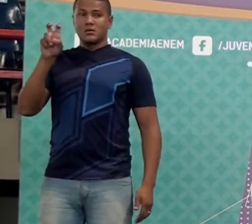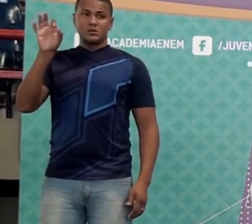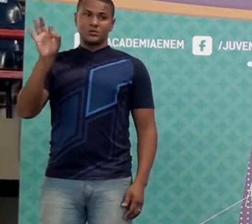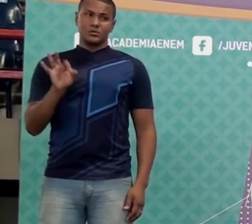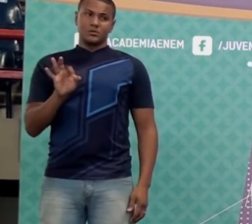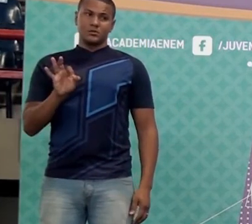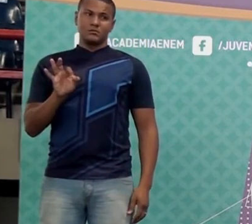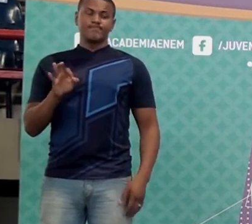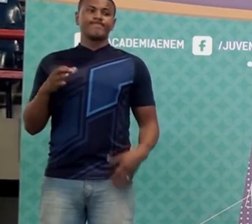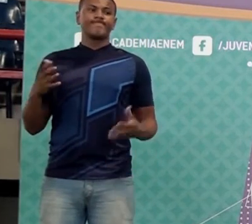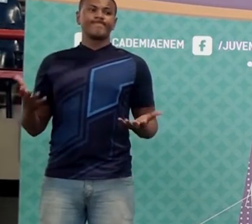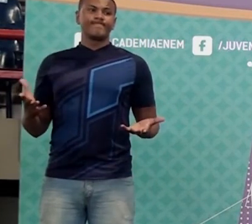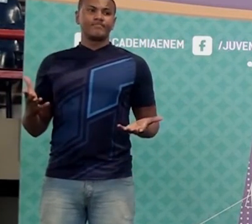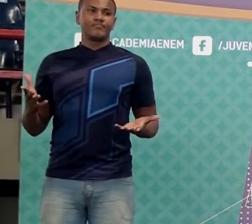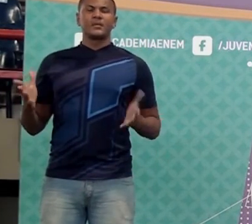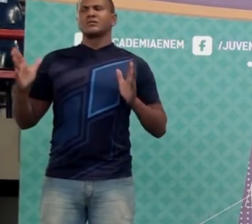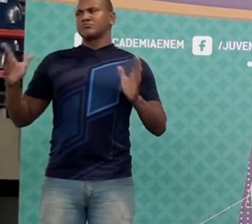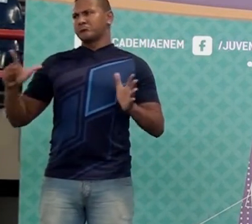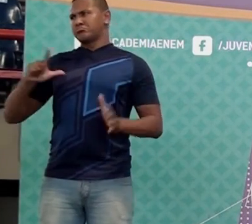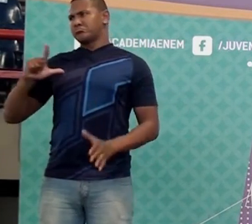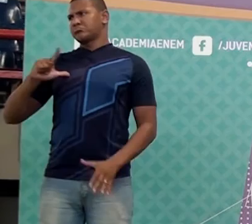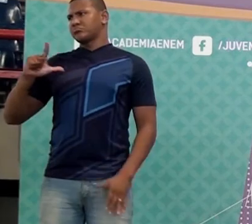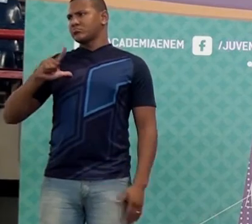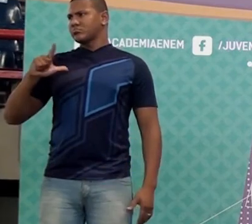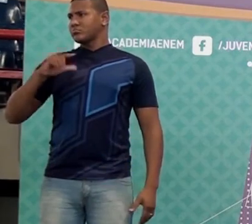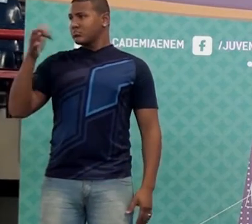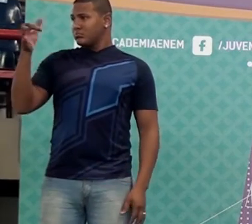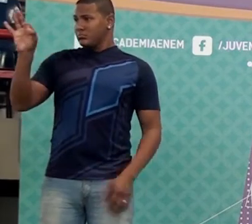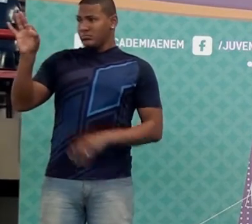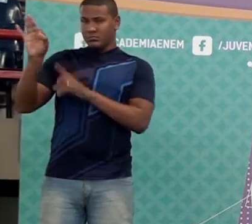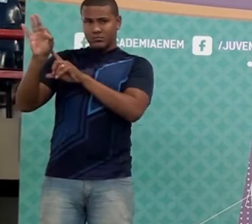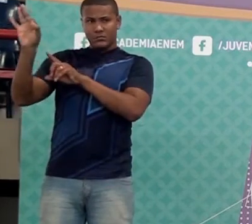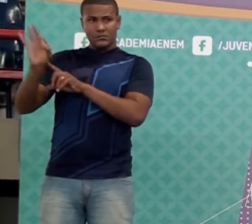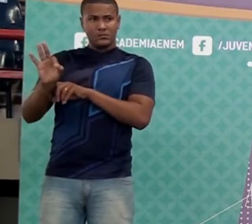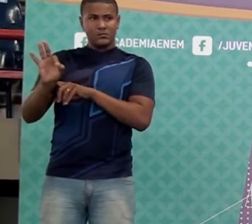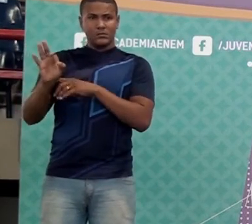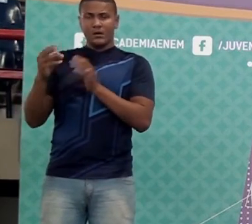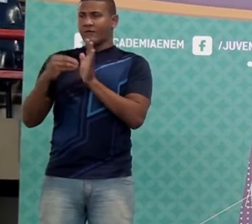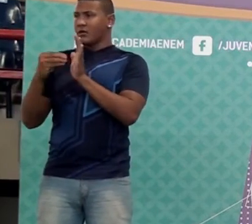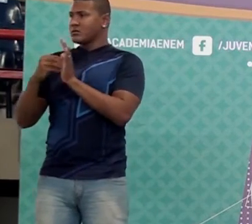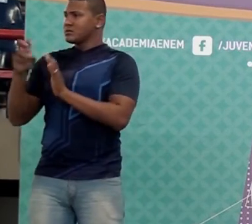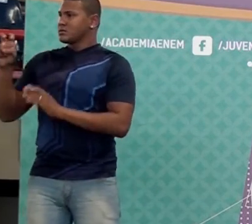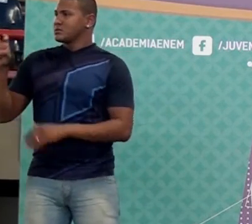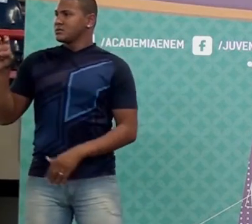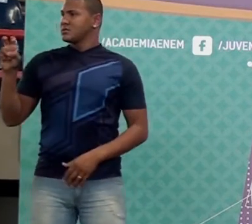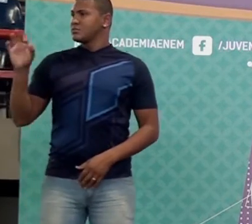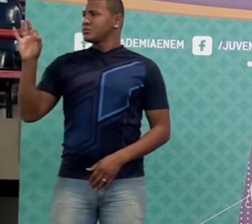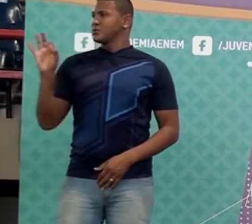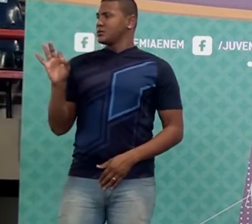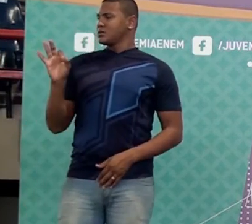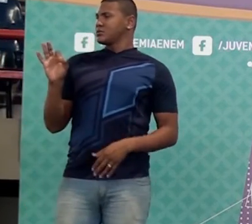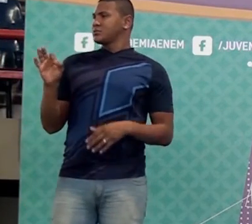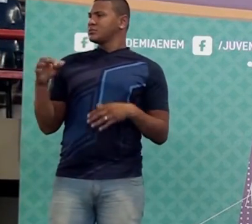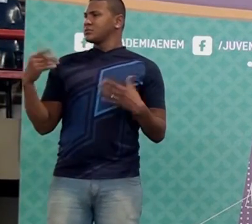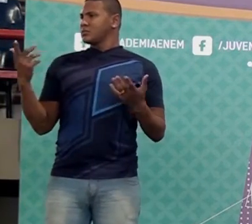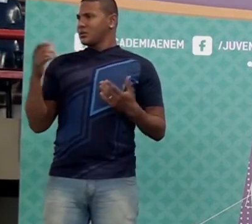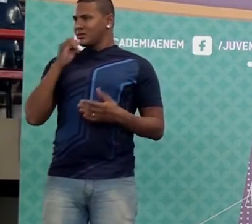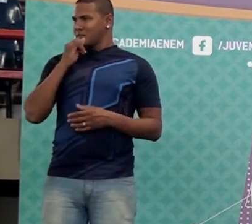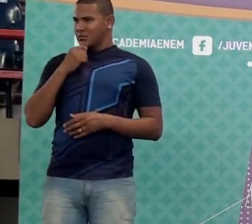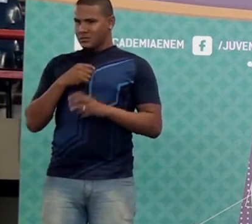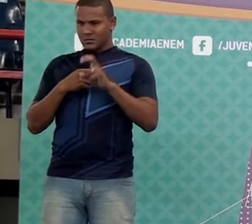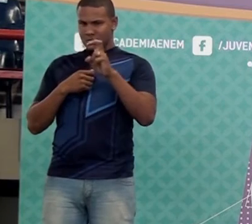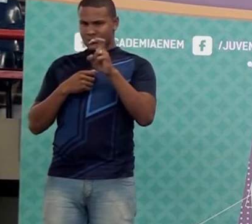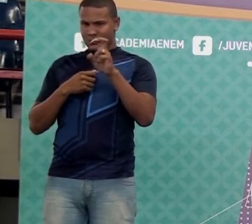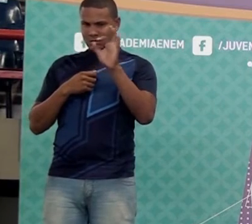eu já tenho dez por cento, que é quarenta seis. Falta cinco por cento. Tu concorda que cinco por cento é a metade de dez por